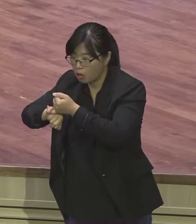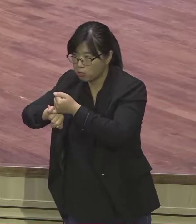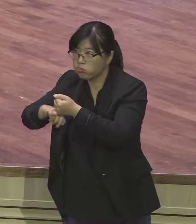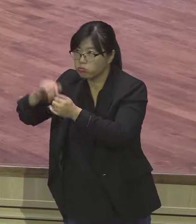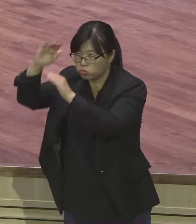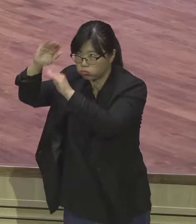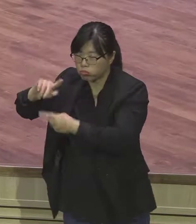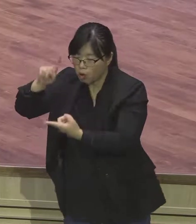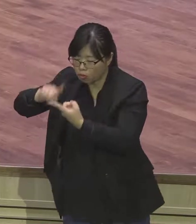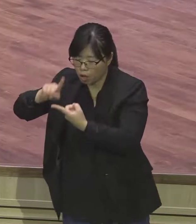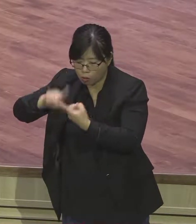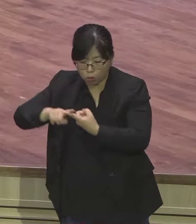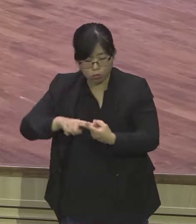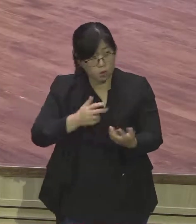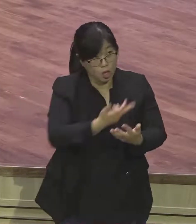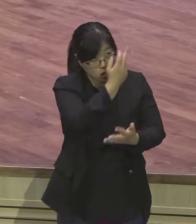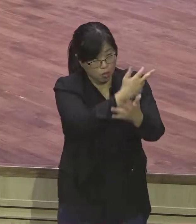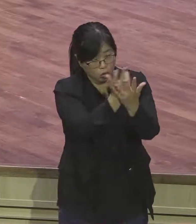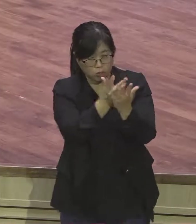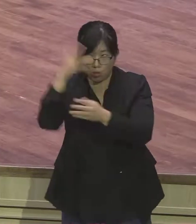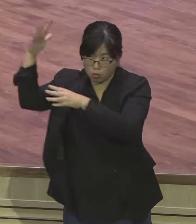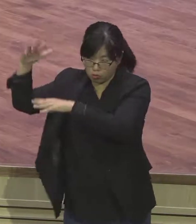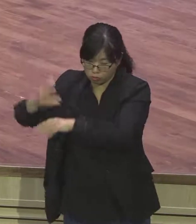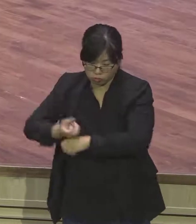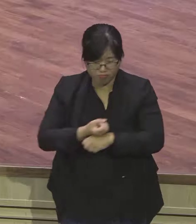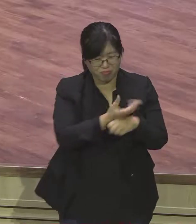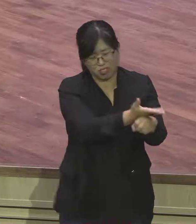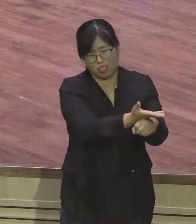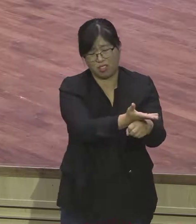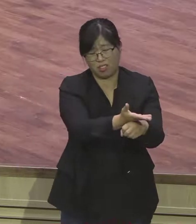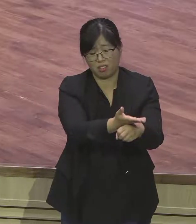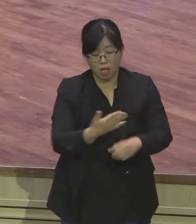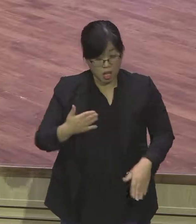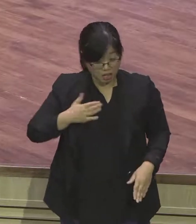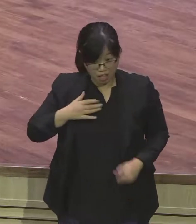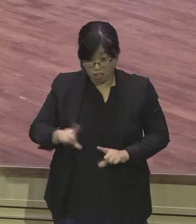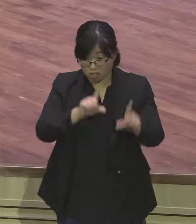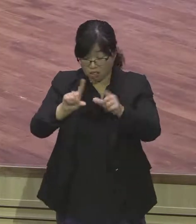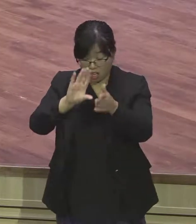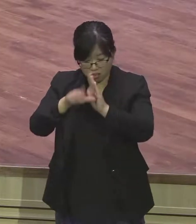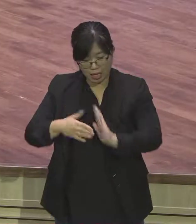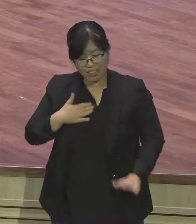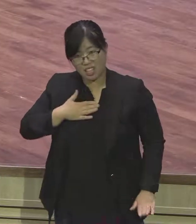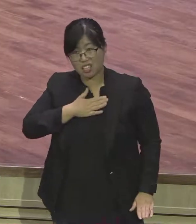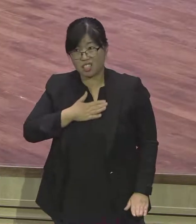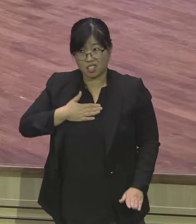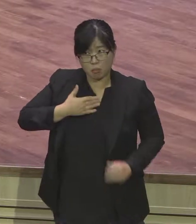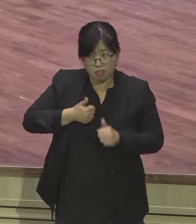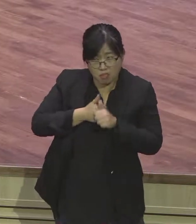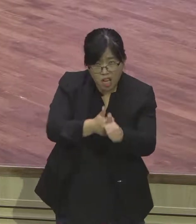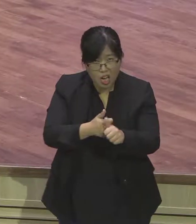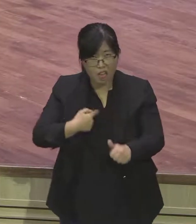환경 따라 행편 따라 그렇게 살면 안 돼요 그러면 평생 인도 못 받는다니까 모든 게 언약을 기반